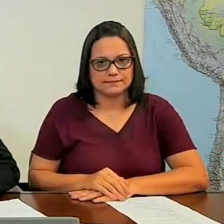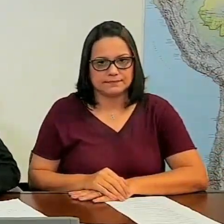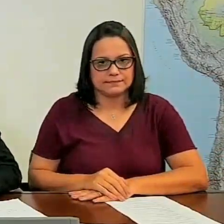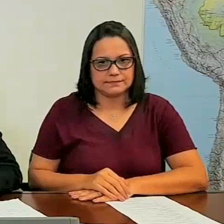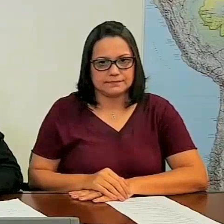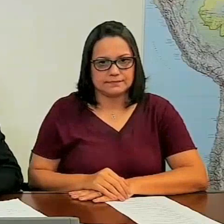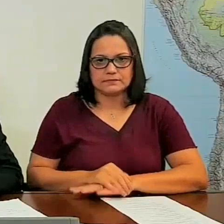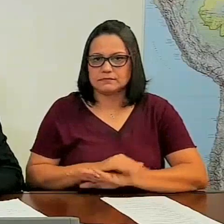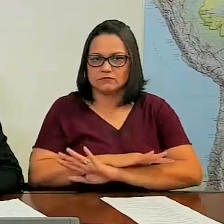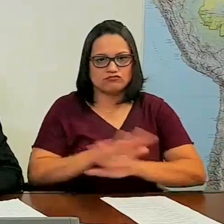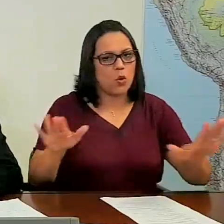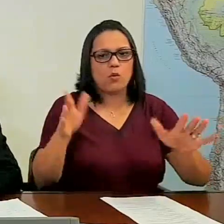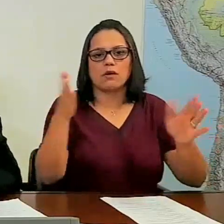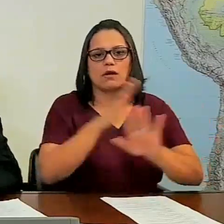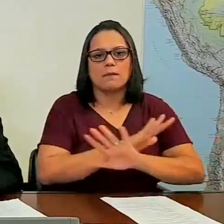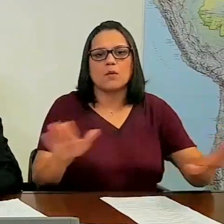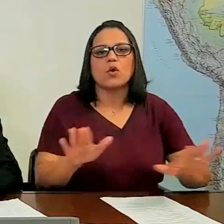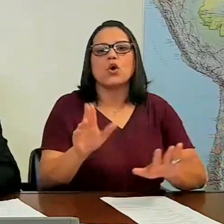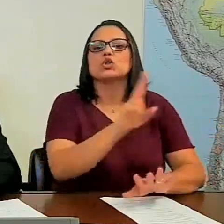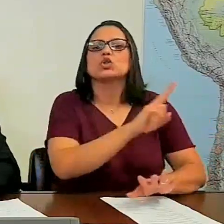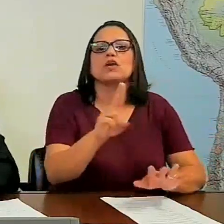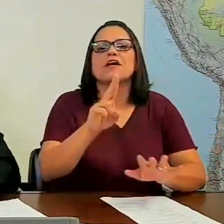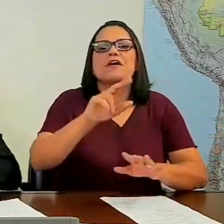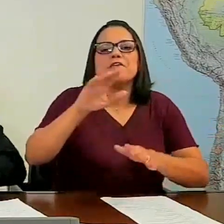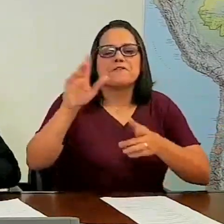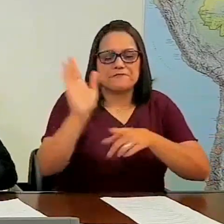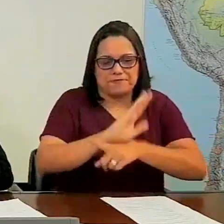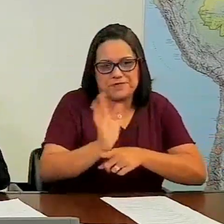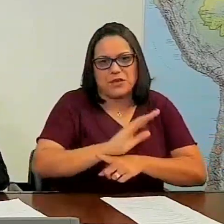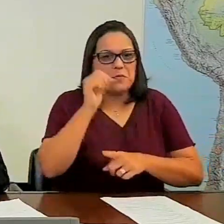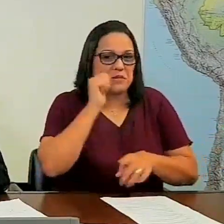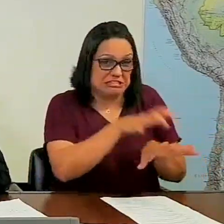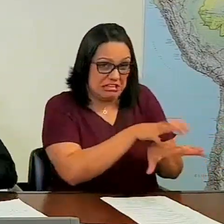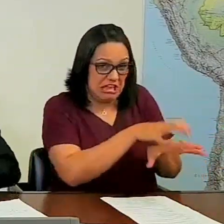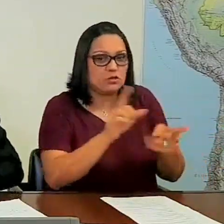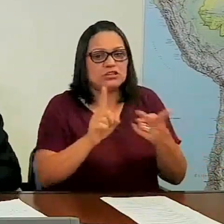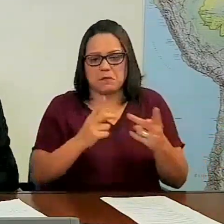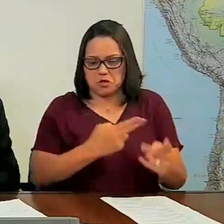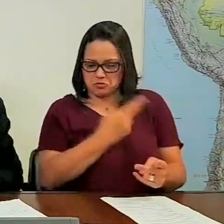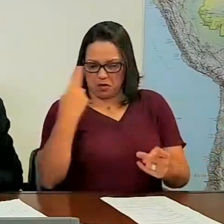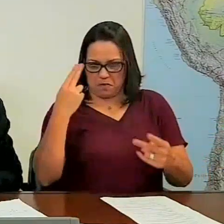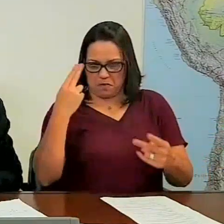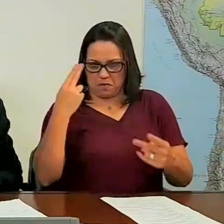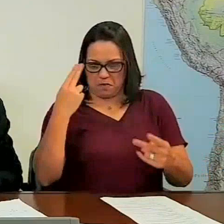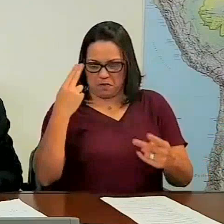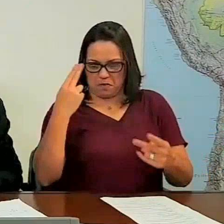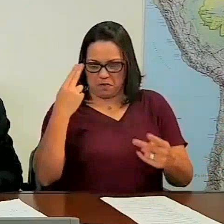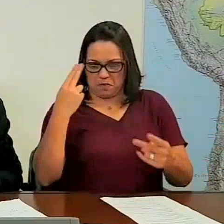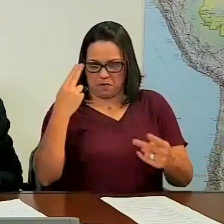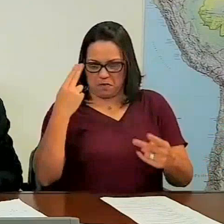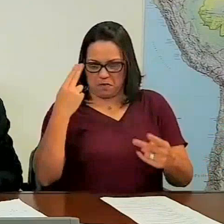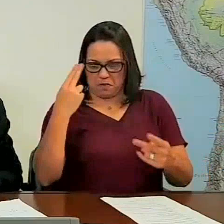Não tem filme com a Bruna Silvestre, nem com o Jair Bolsonaro, tá legal? Dinheiro público não é pra isso não. Vamos continuar.